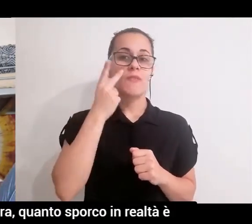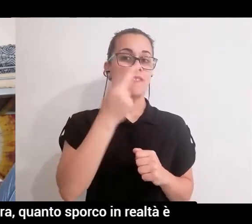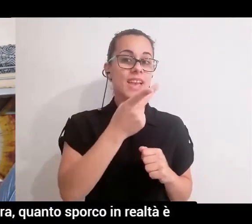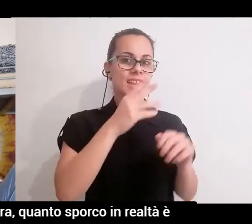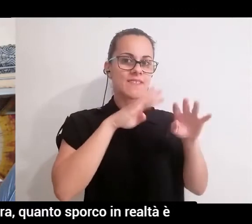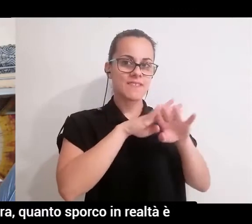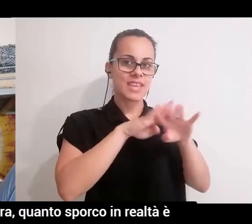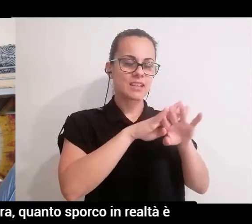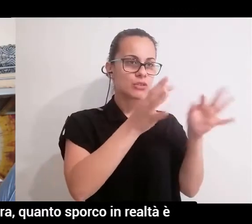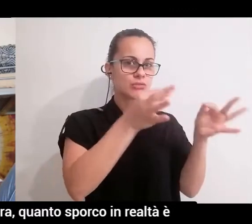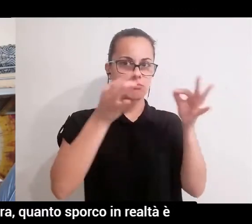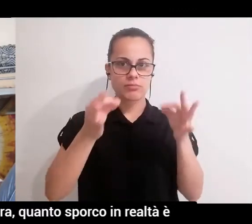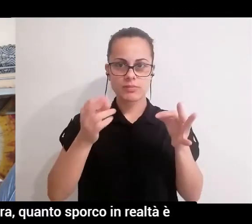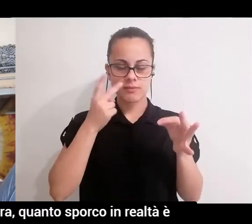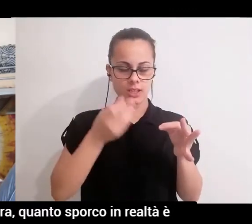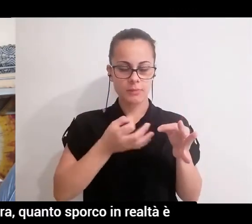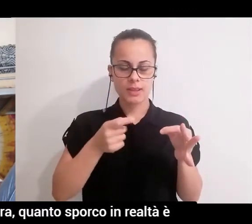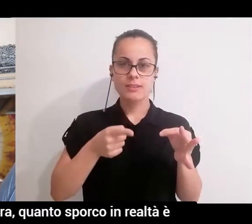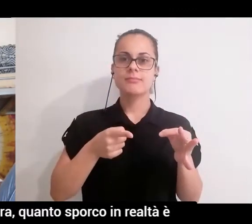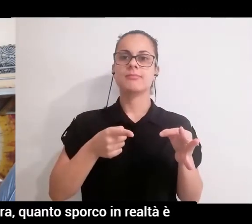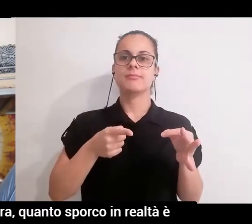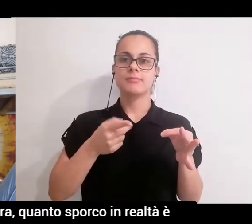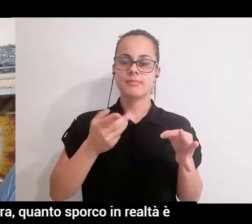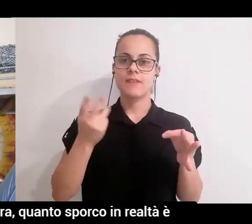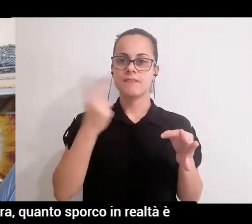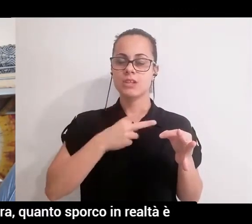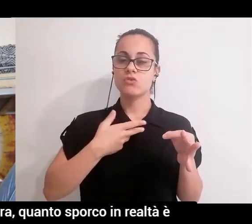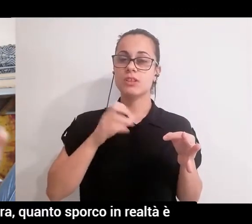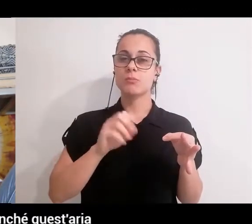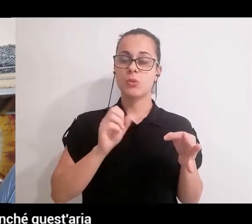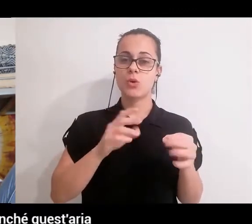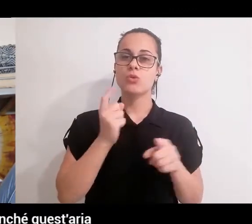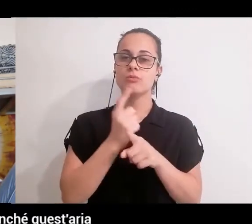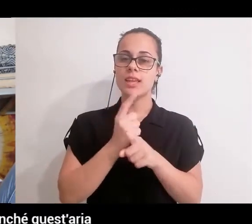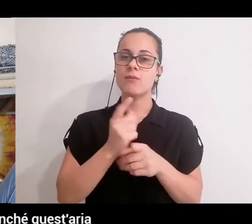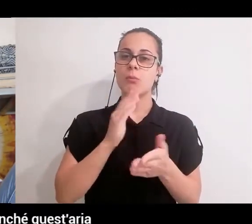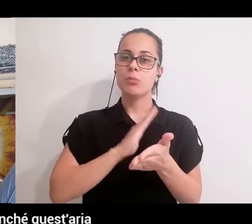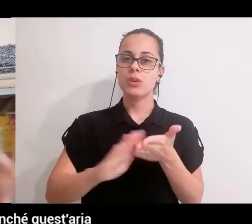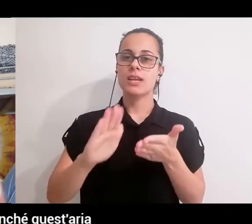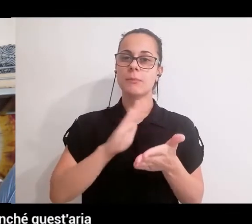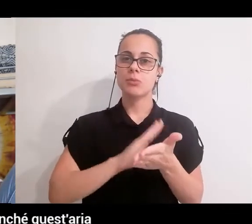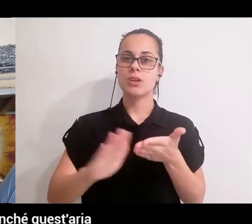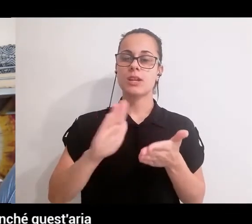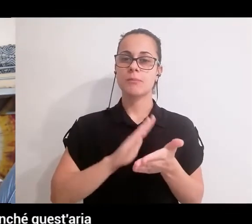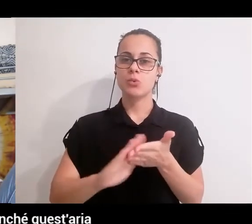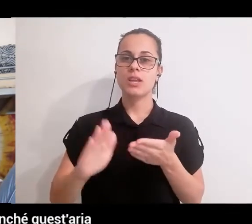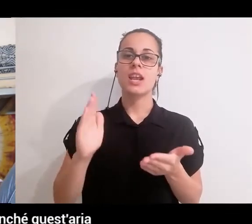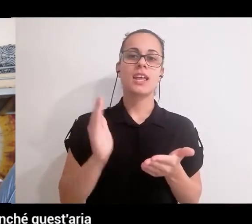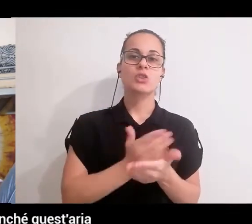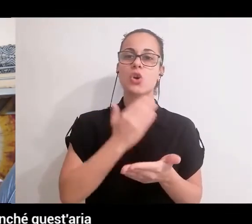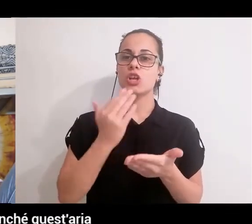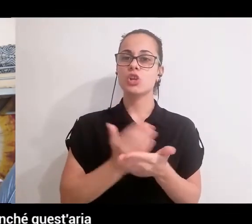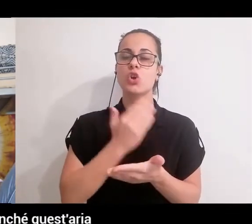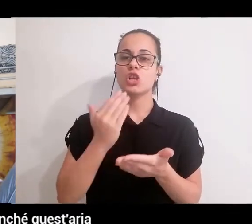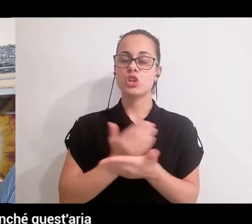e capiamo quanta spazzatura, quanto sporco in realtà è stato proprio necessario togliere affinché la